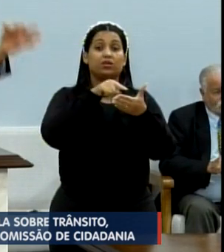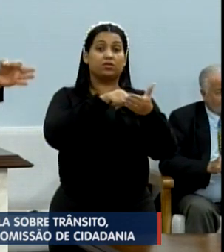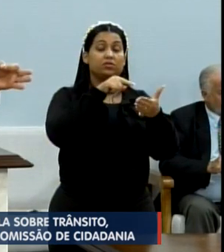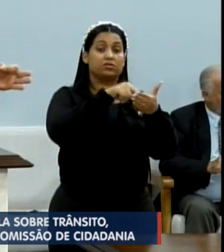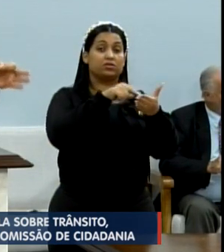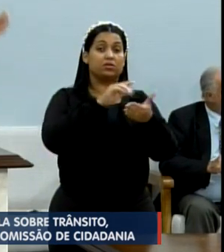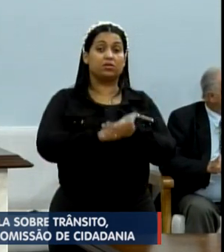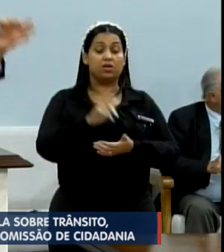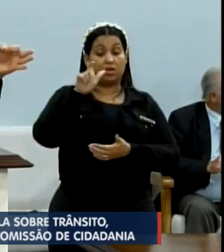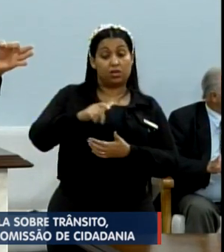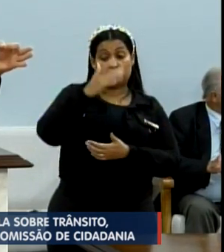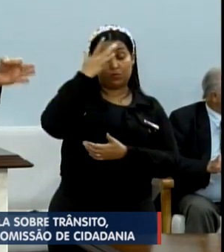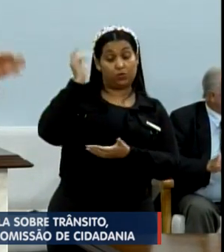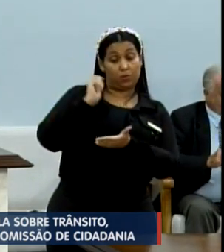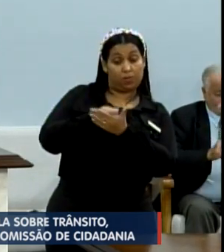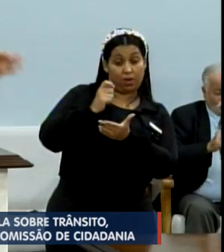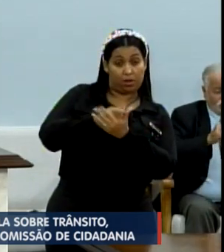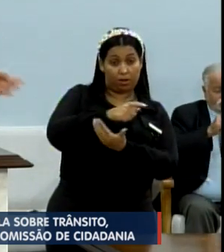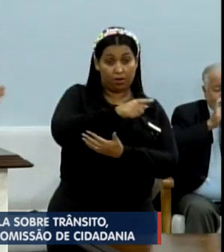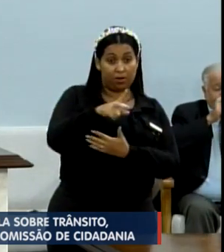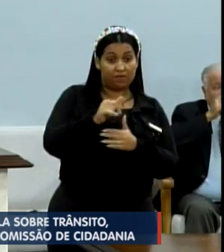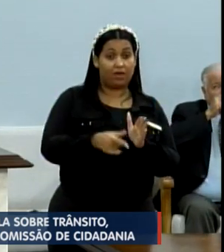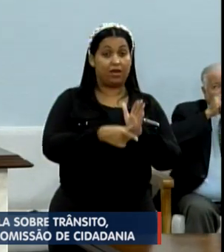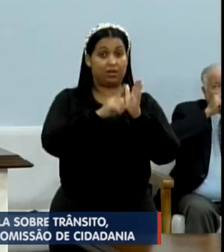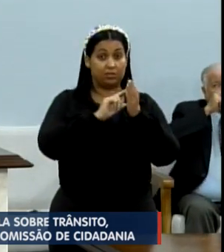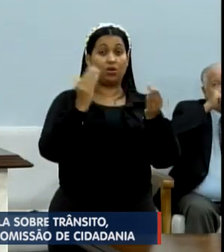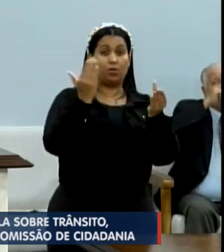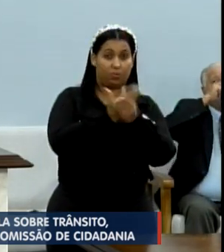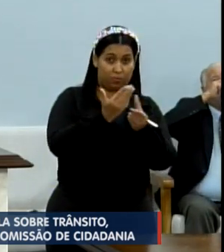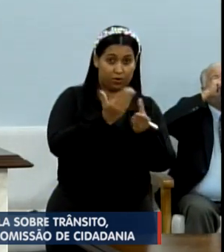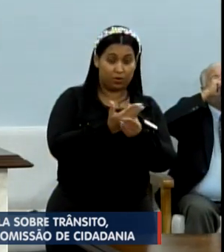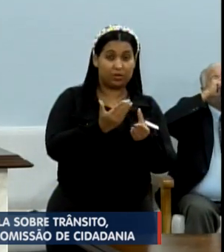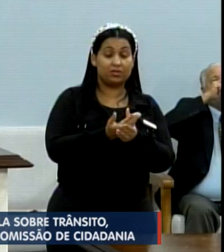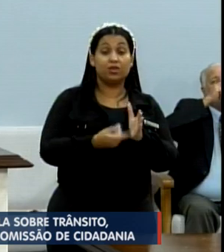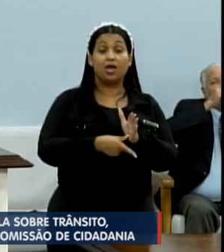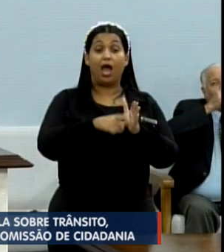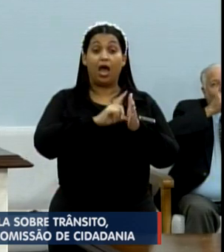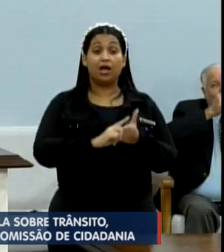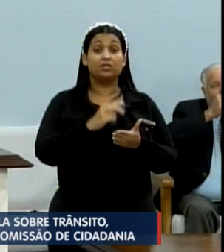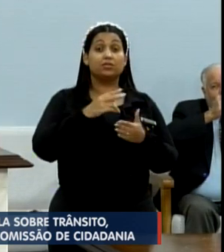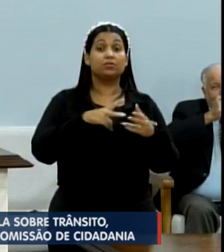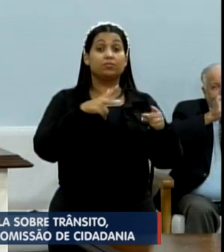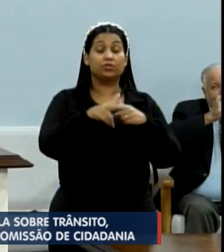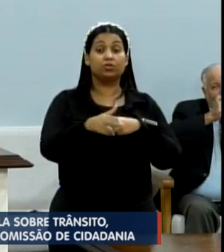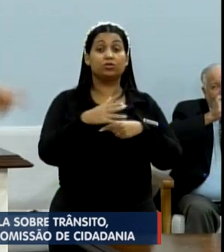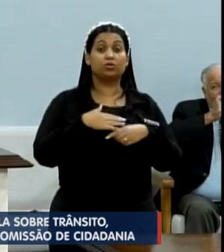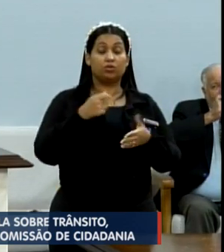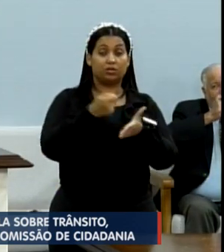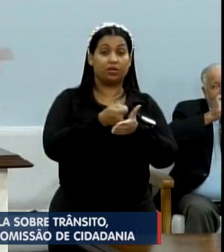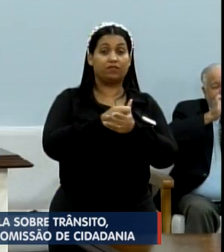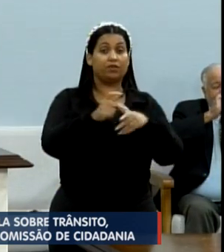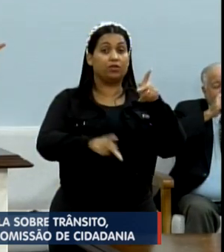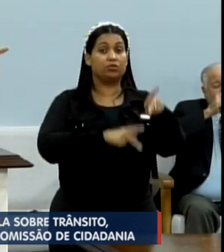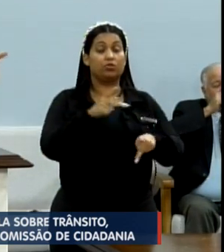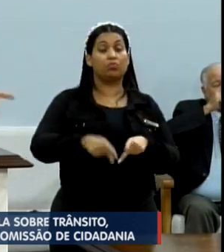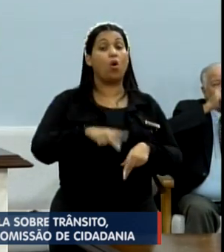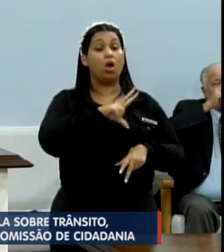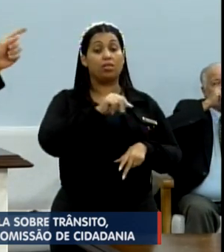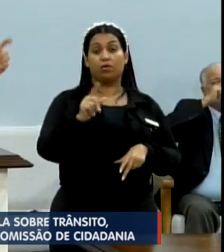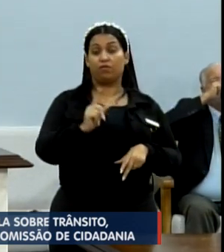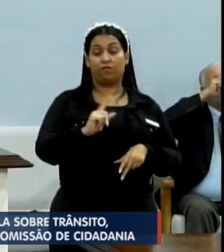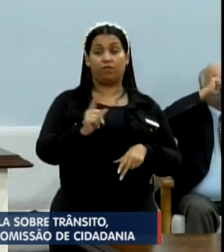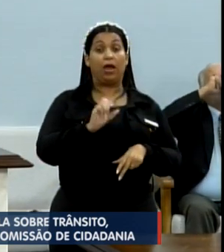trem pagador. É isso? Vocês vão antecipar o processo eleitoral, impedindo que o mandato defenda o povo? Não vão.